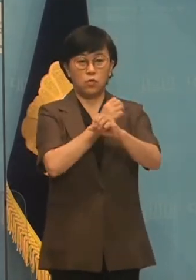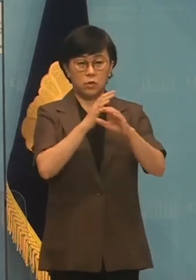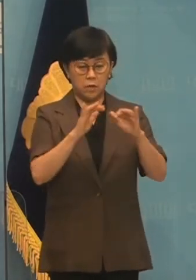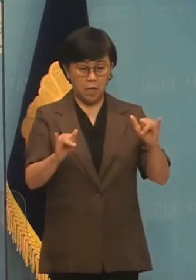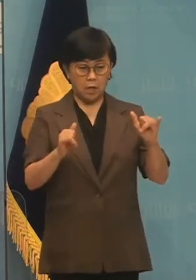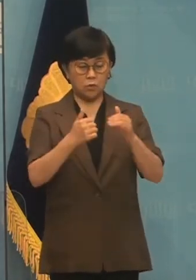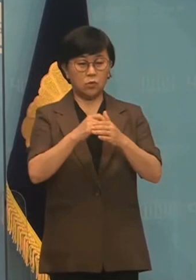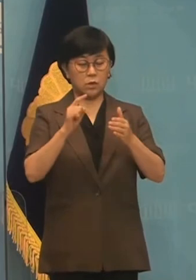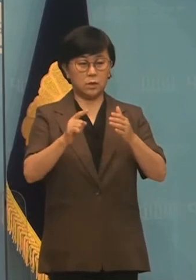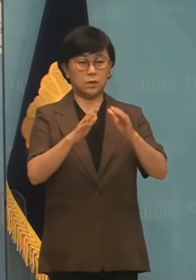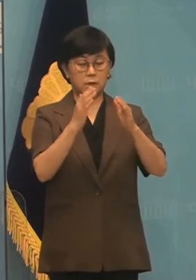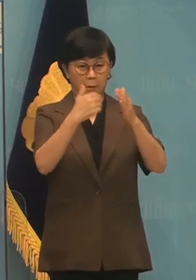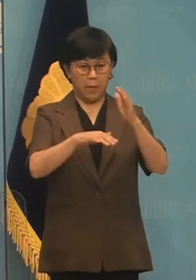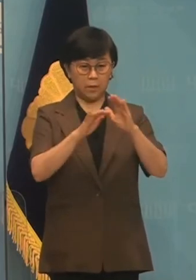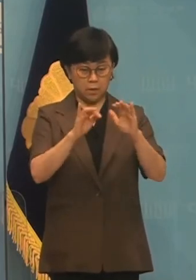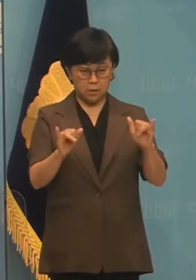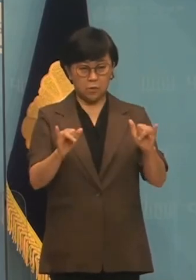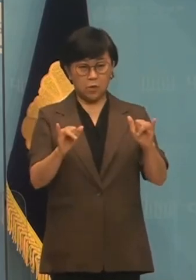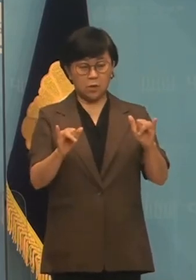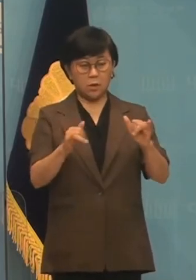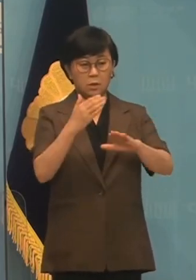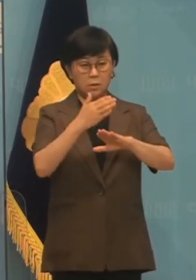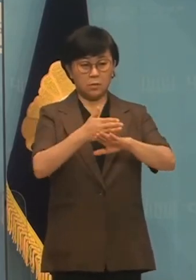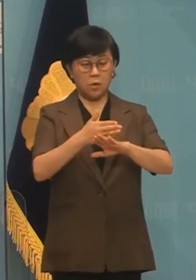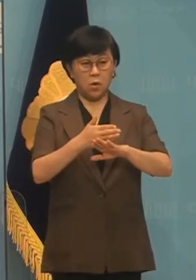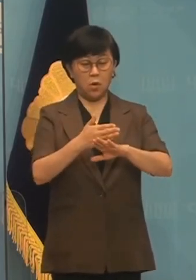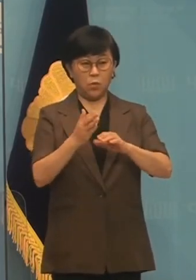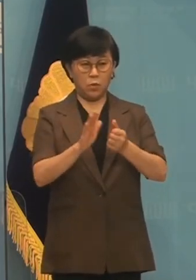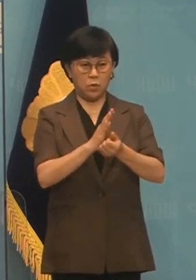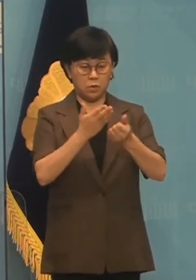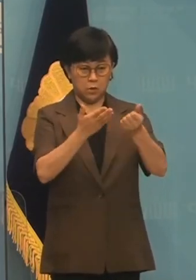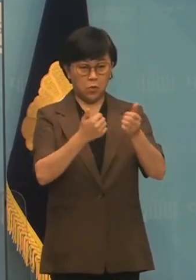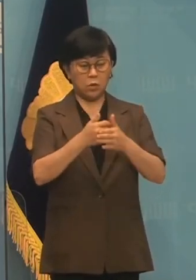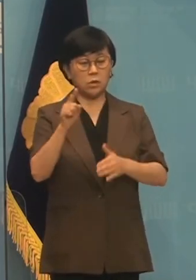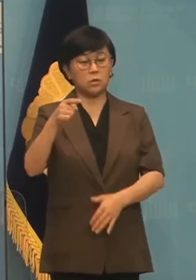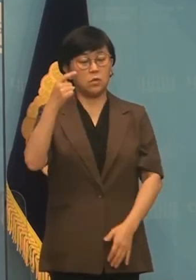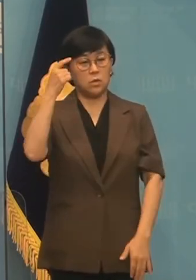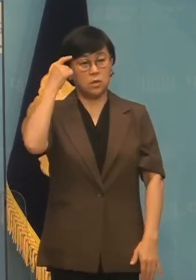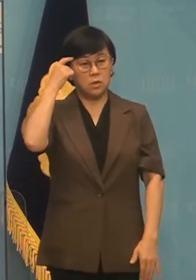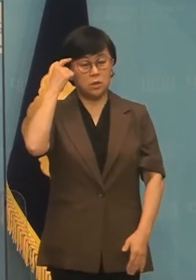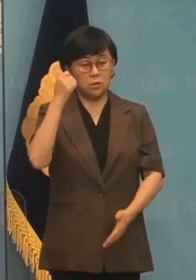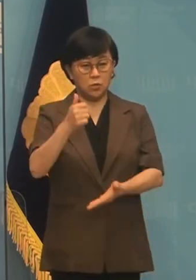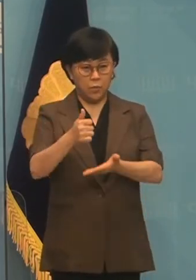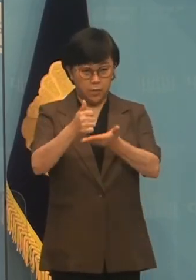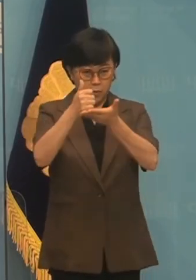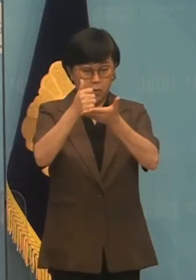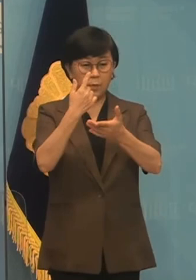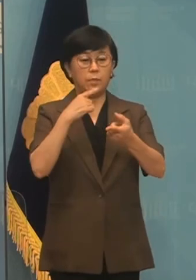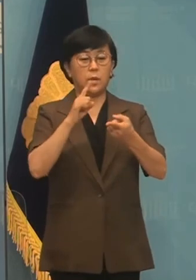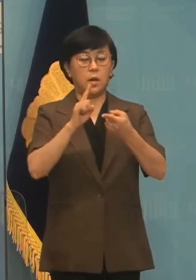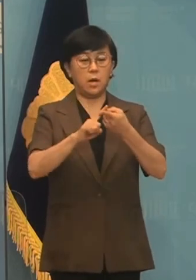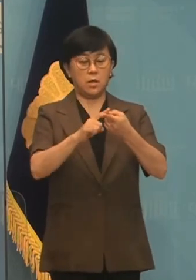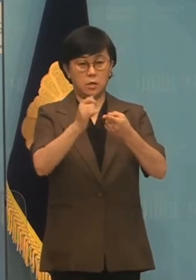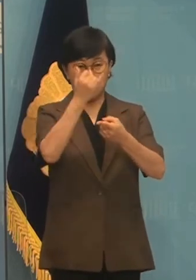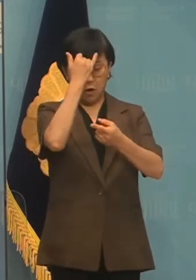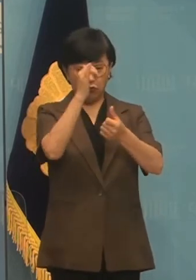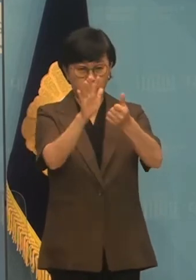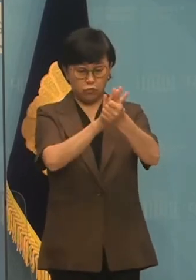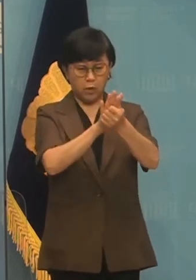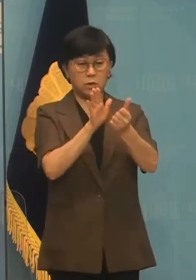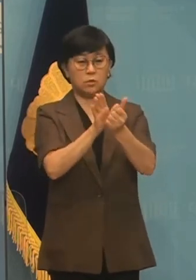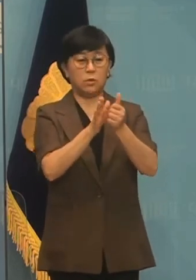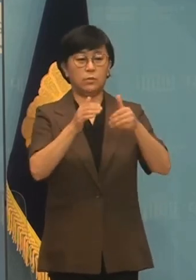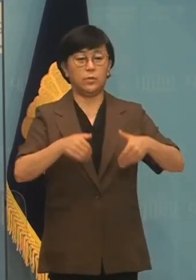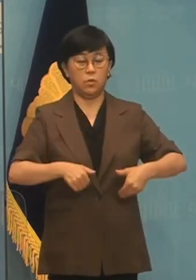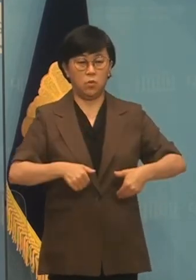보험가족들께도 감사와 이룰을 드리며 그분들의 숭고한 정신을 기리고 합당한 예우와 지원이